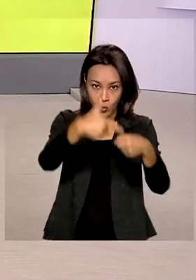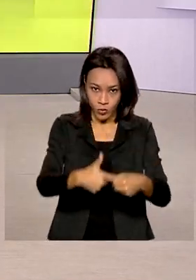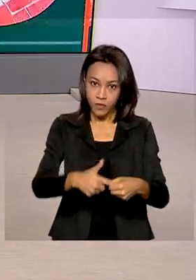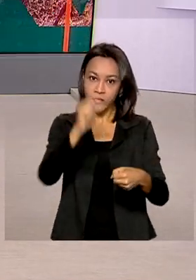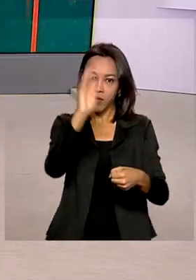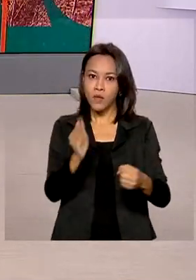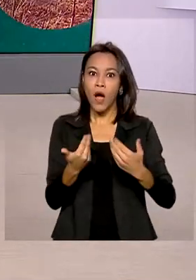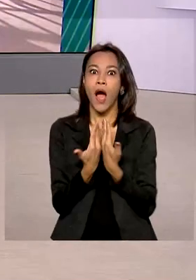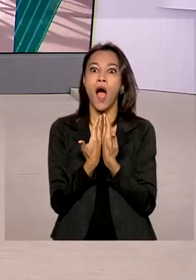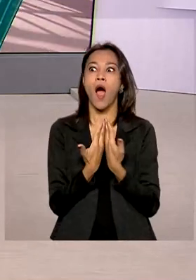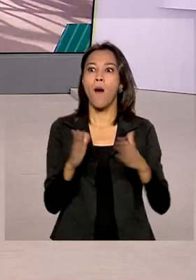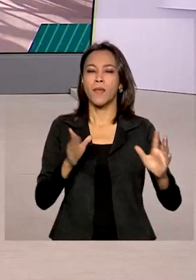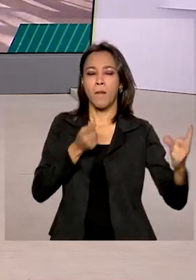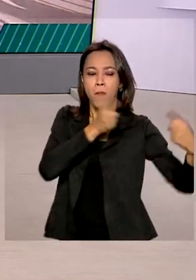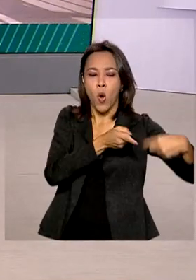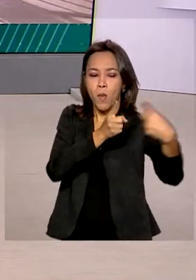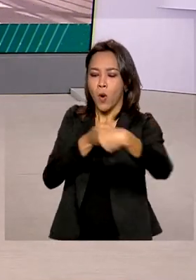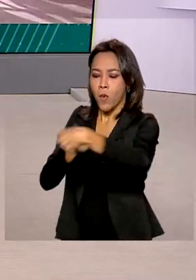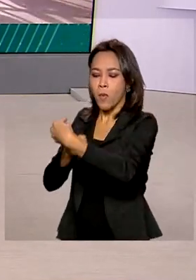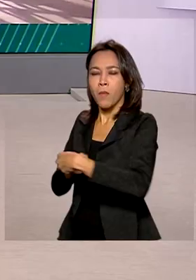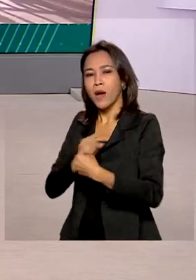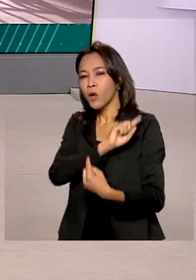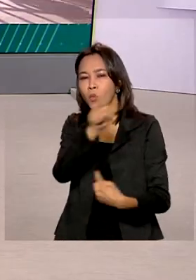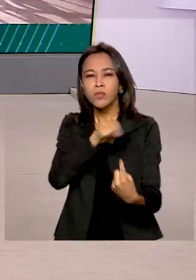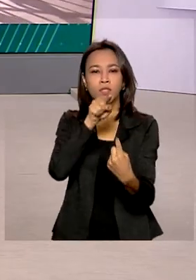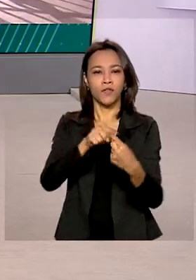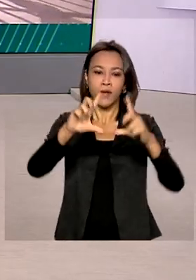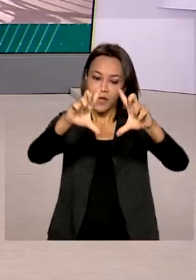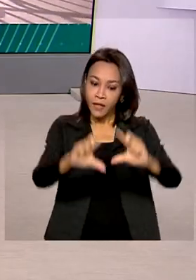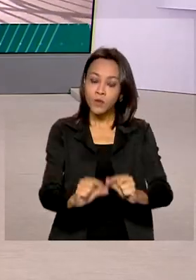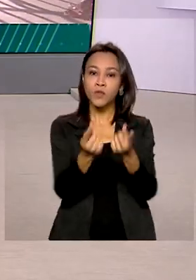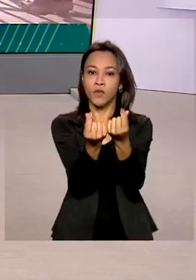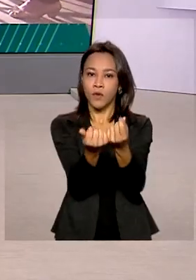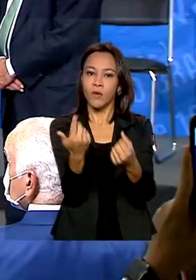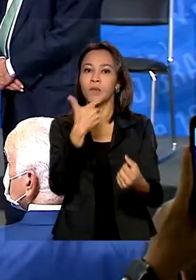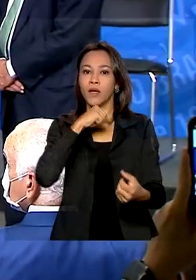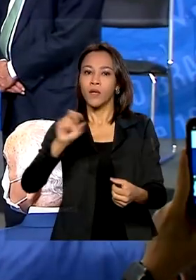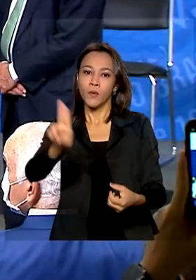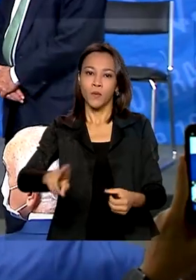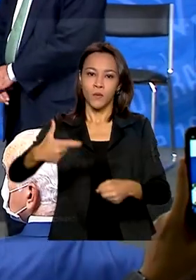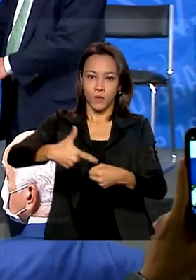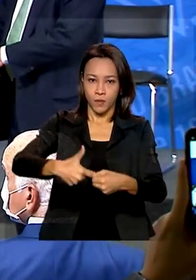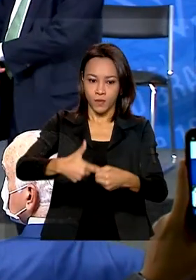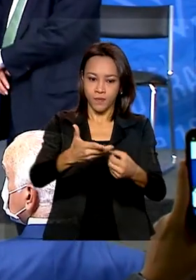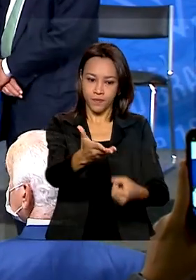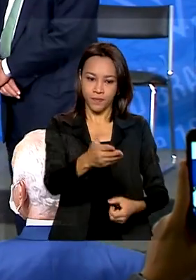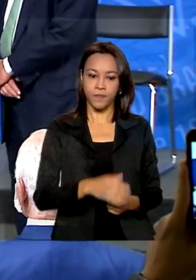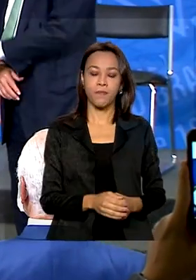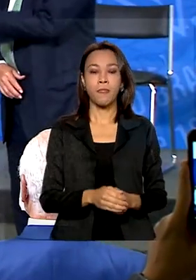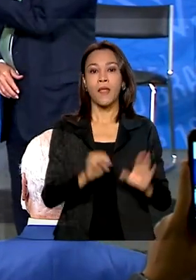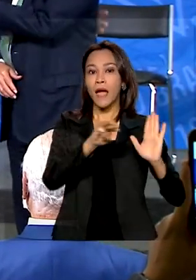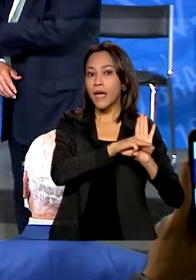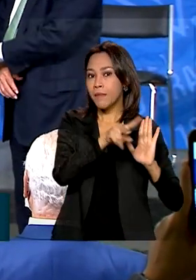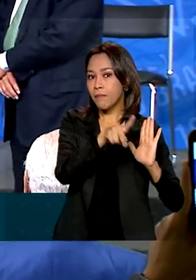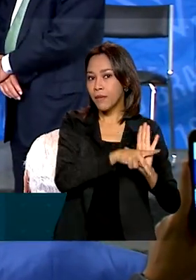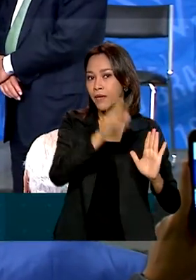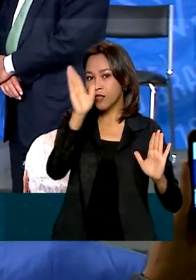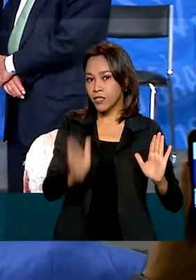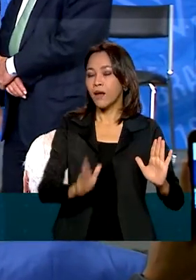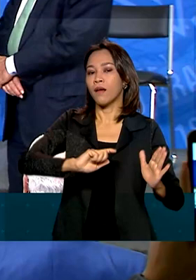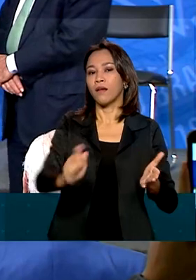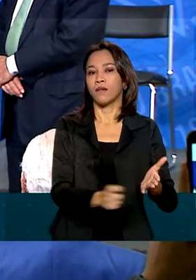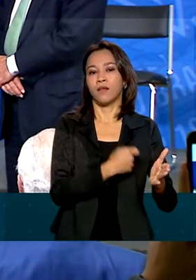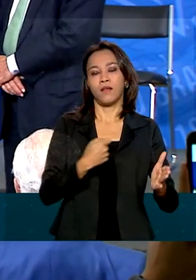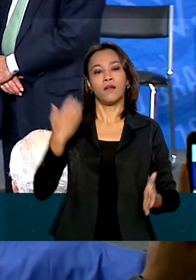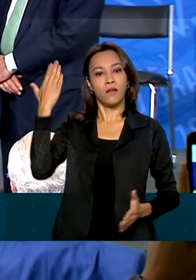concorrência para tentar diminuir o preço dos produtos para o consumidor. A MP assinada pelo presidente Jair